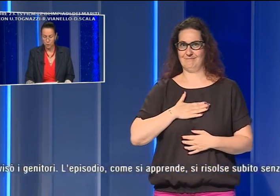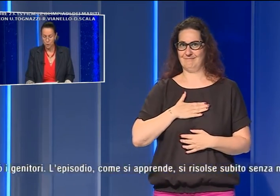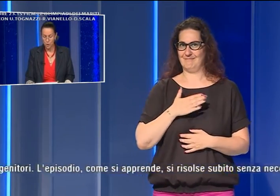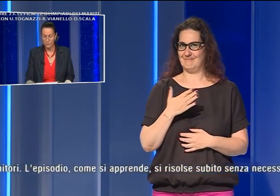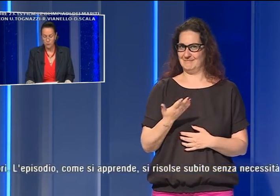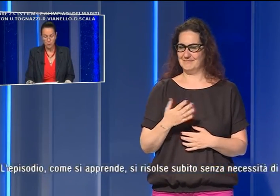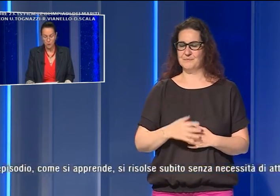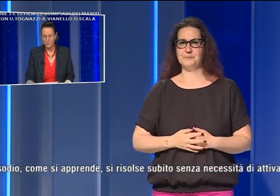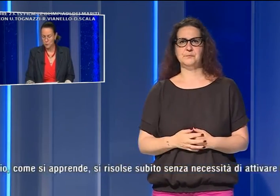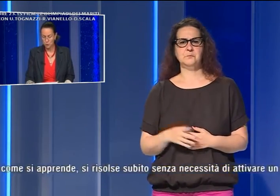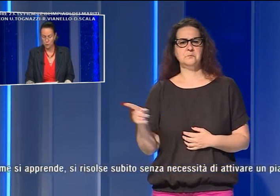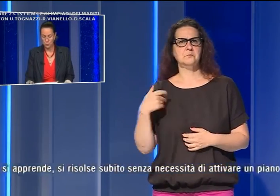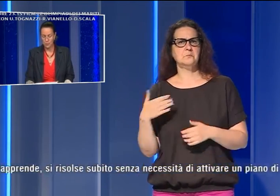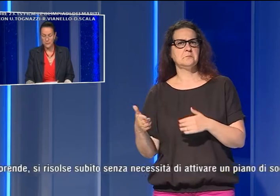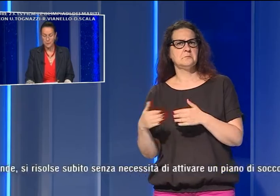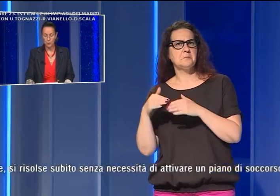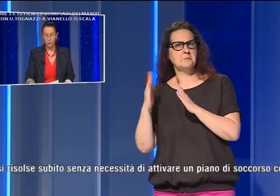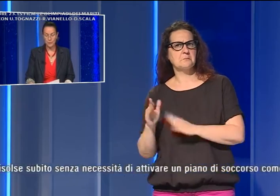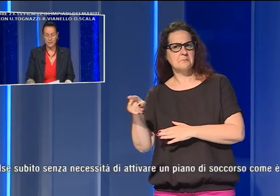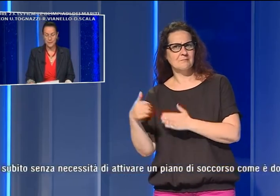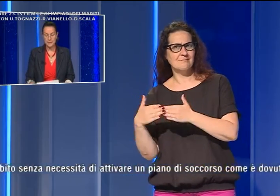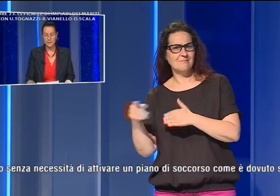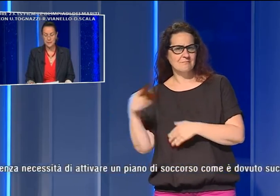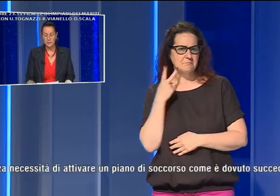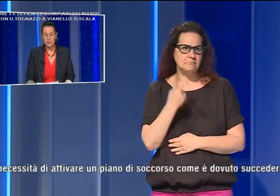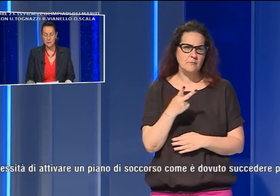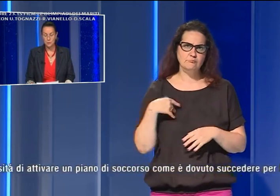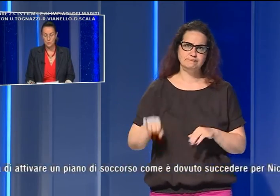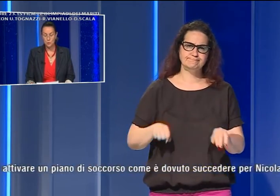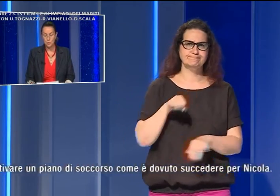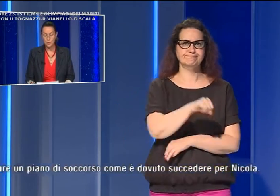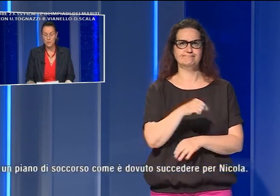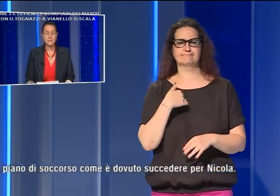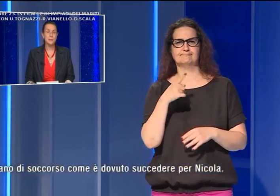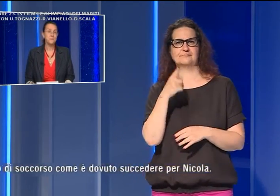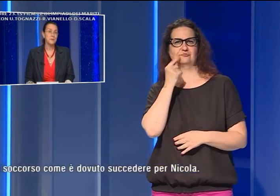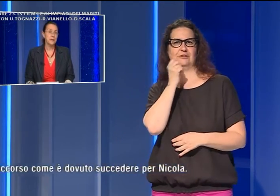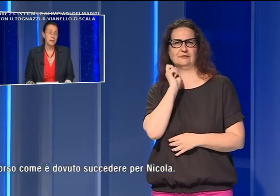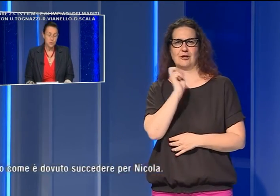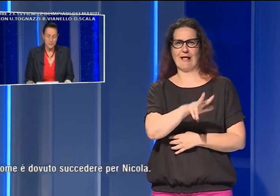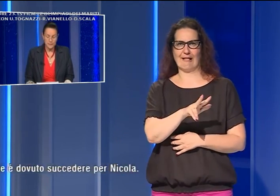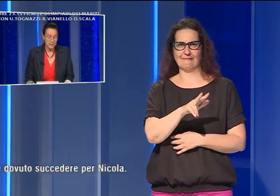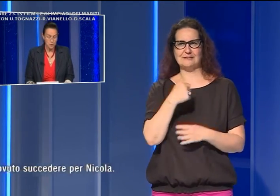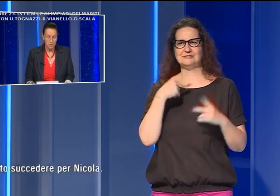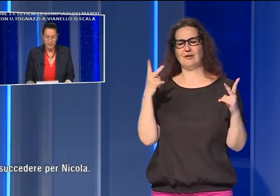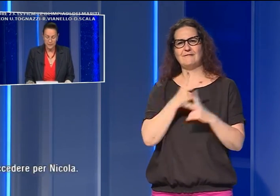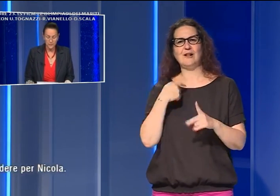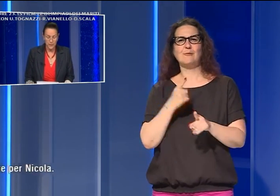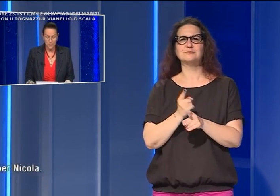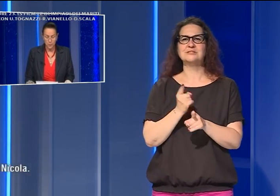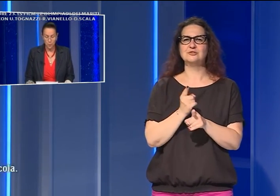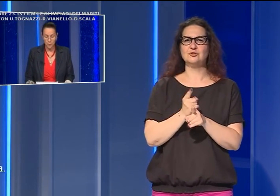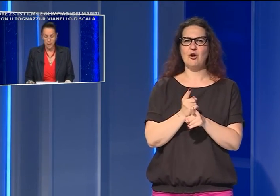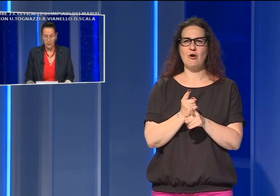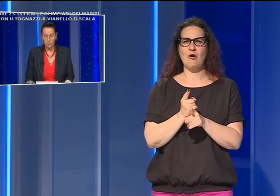Il vicino lo avvicinò e avvisò i genitori. L'episodio, come si apprende, si risolse subito senza la necessità di